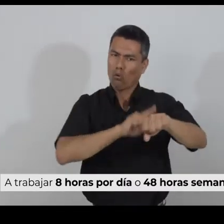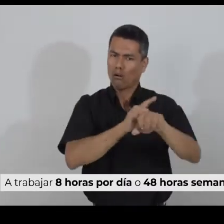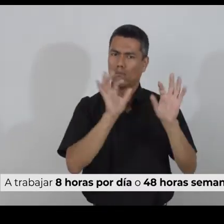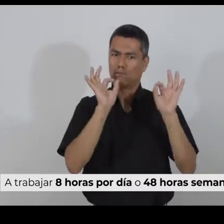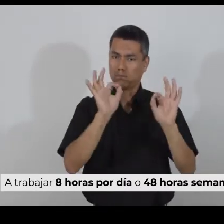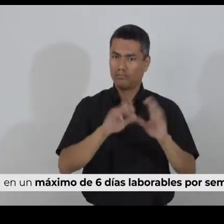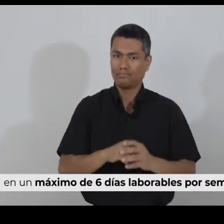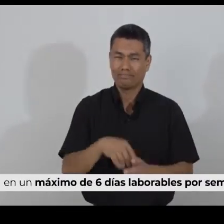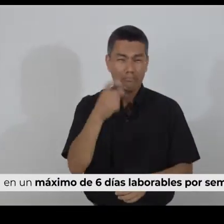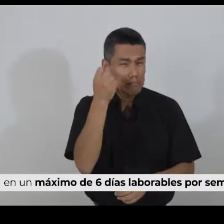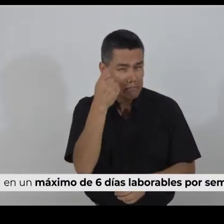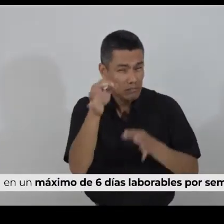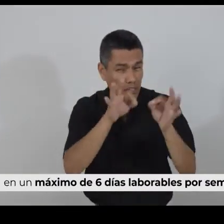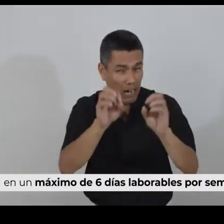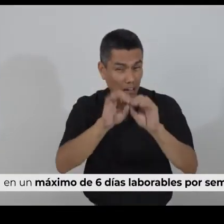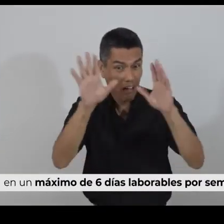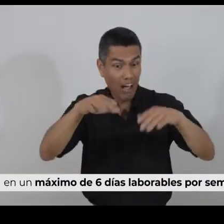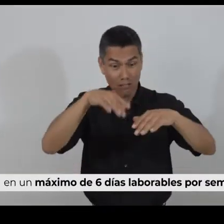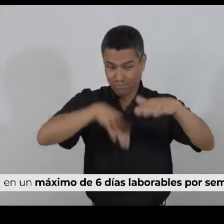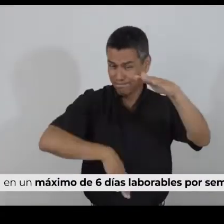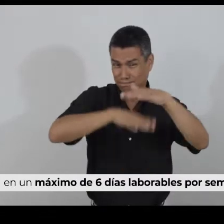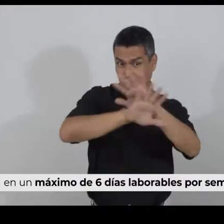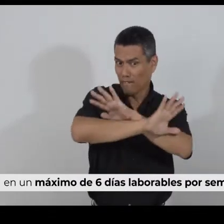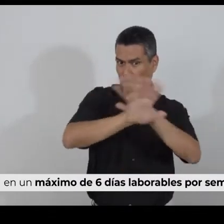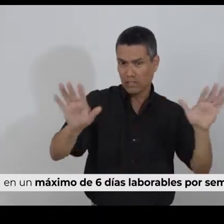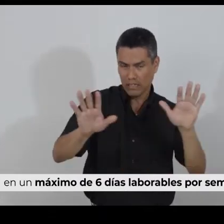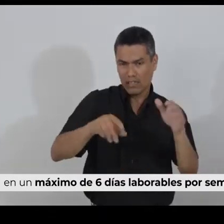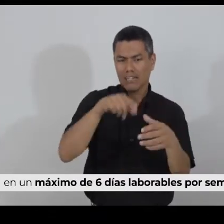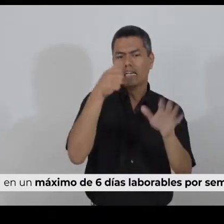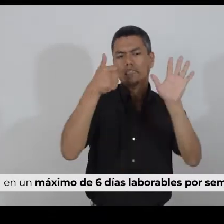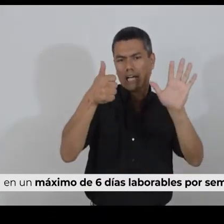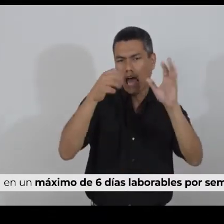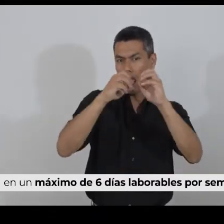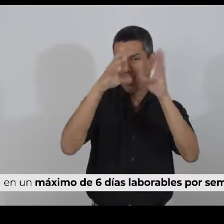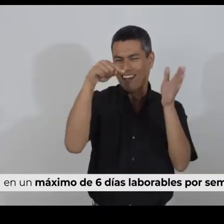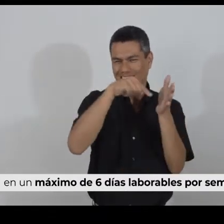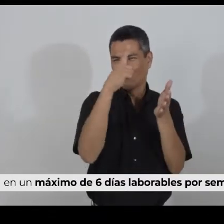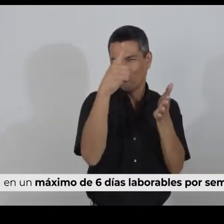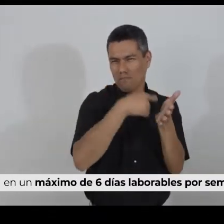en un máximo de 6 días laborables por semana.